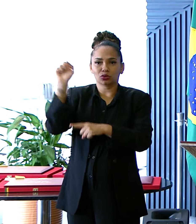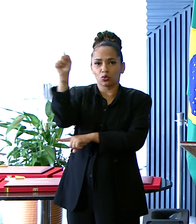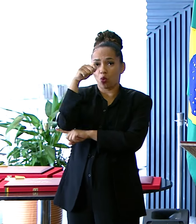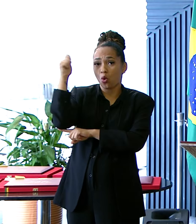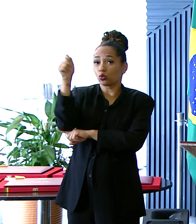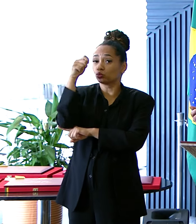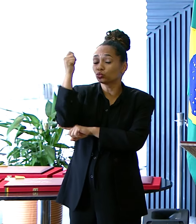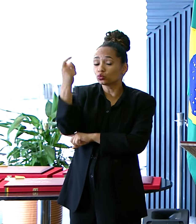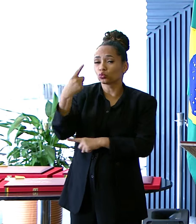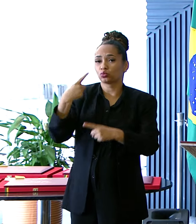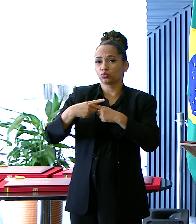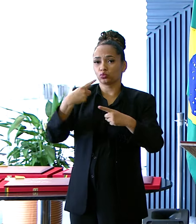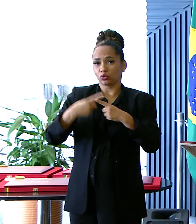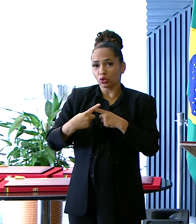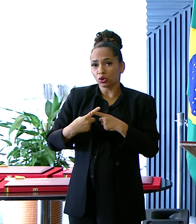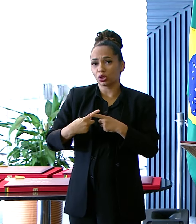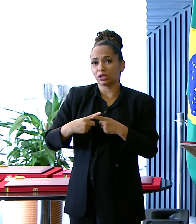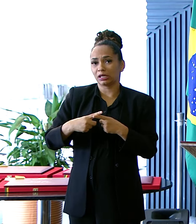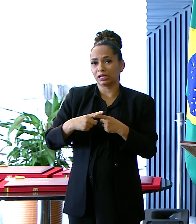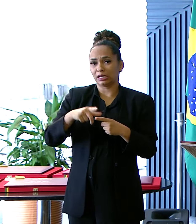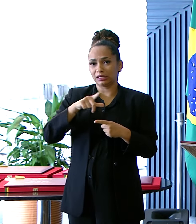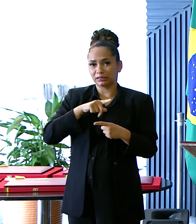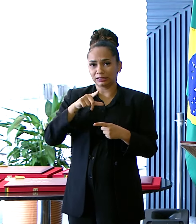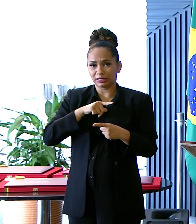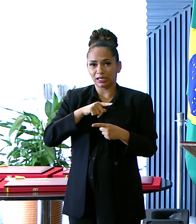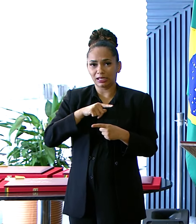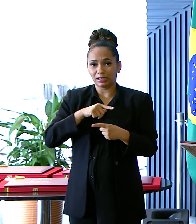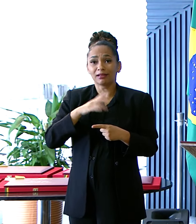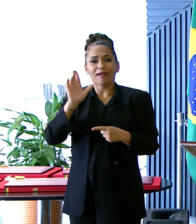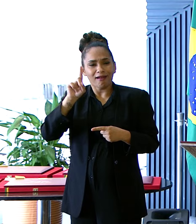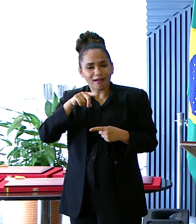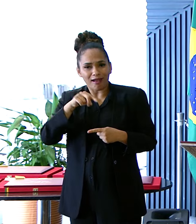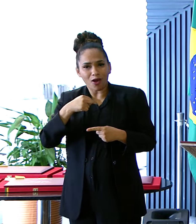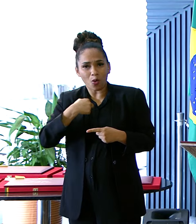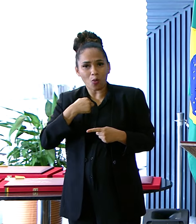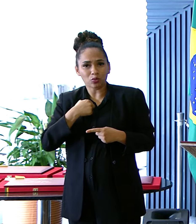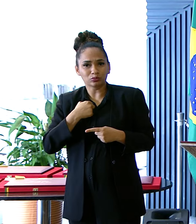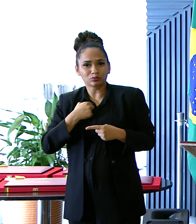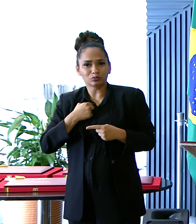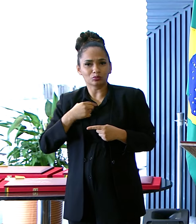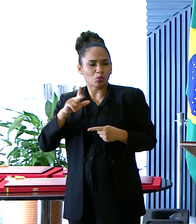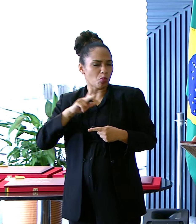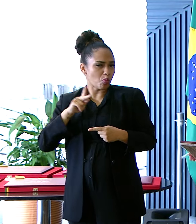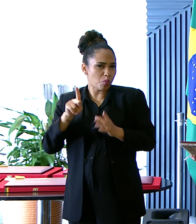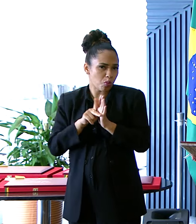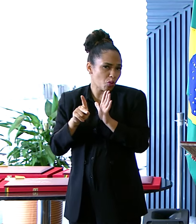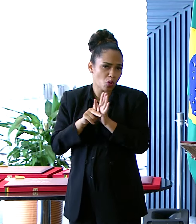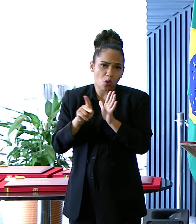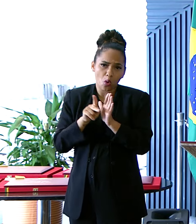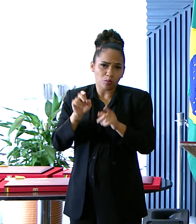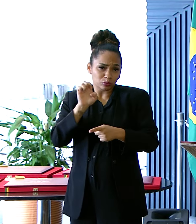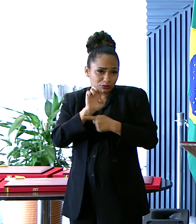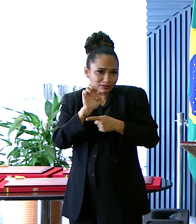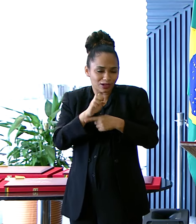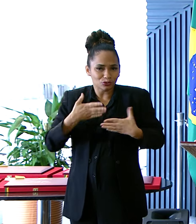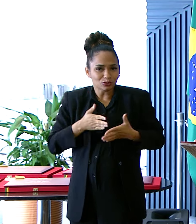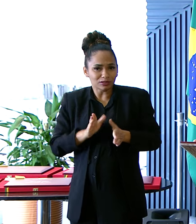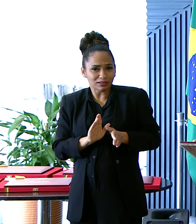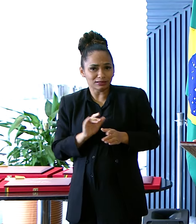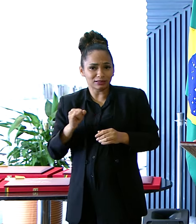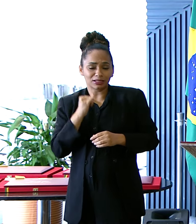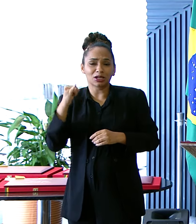Chegando Deste que é O meu estado Posso dizer A vocês Da importância Dos